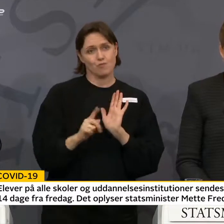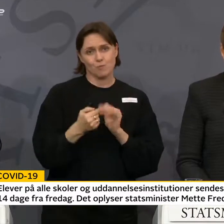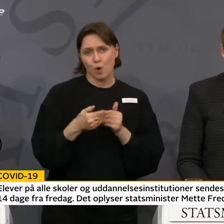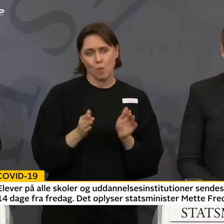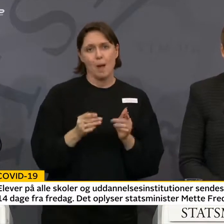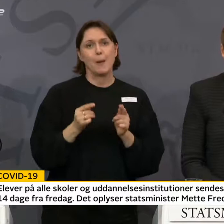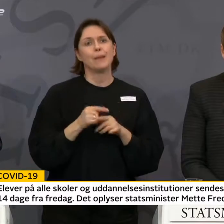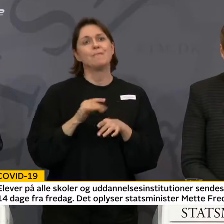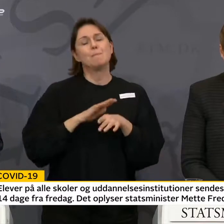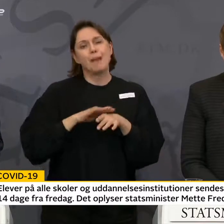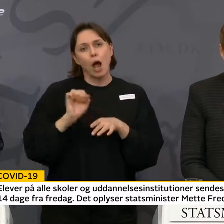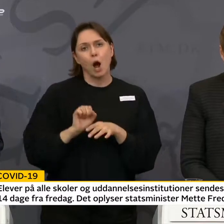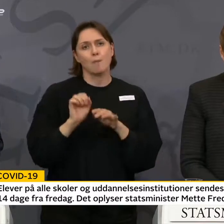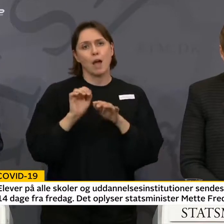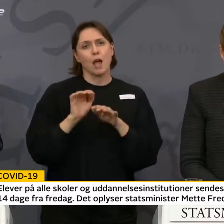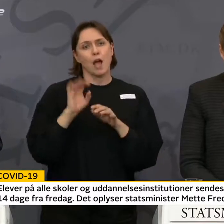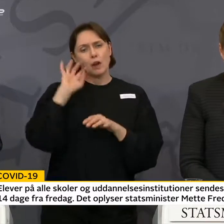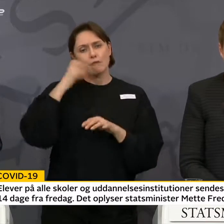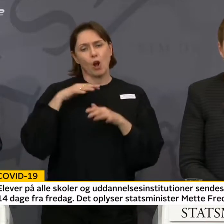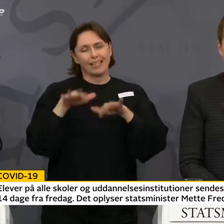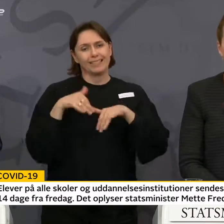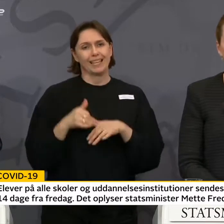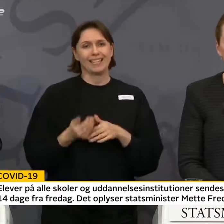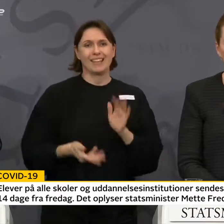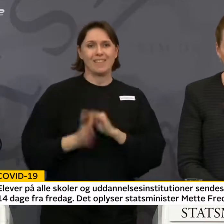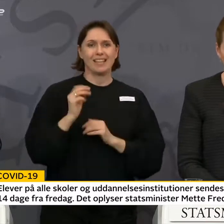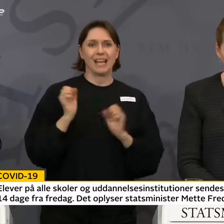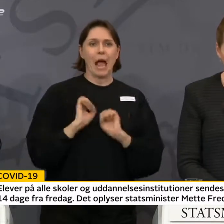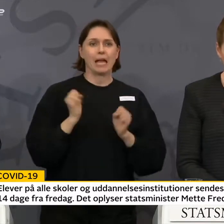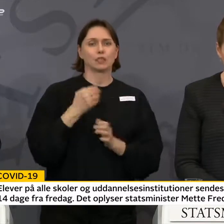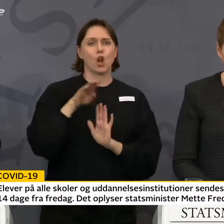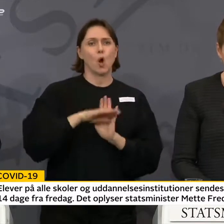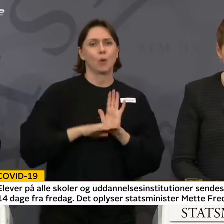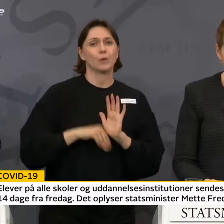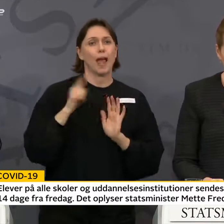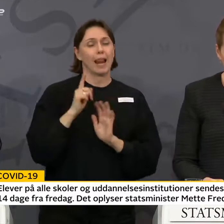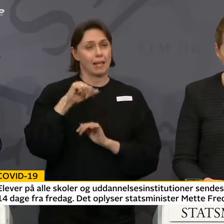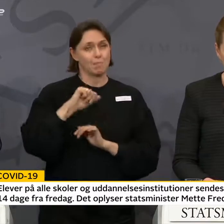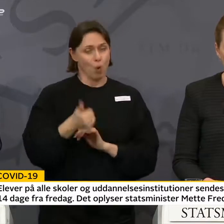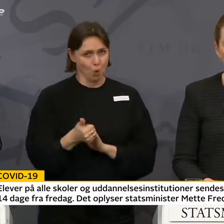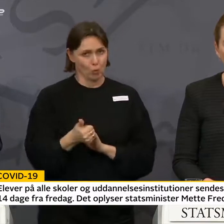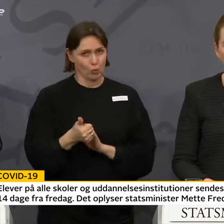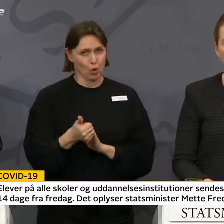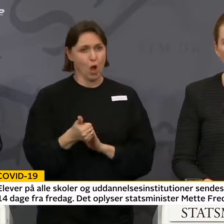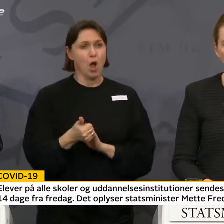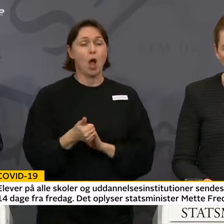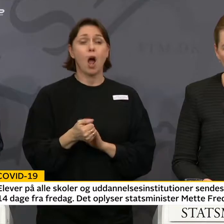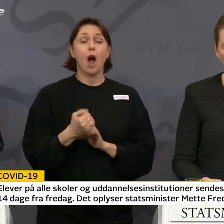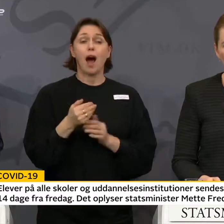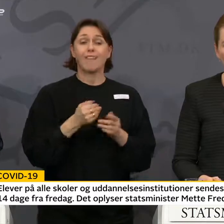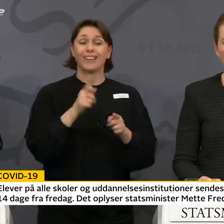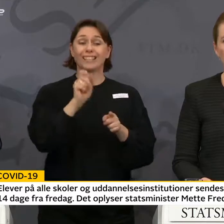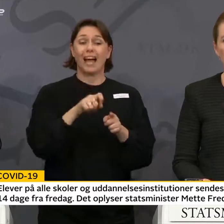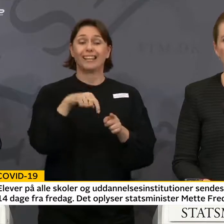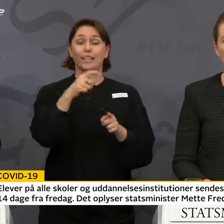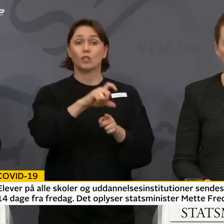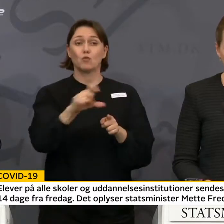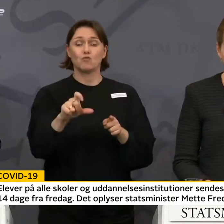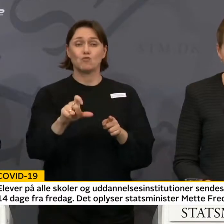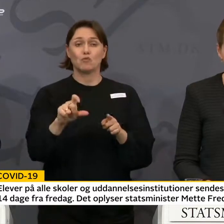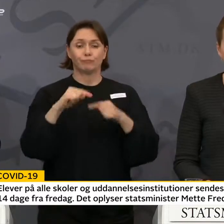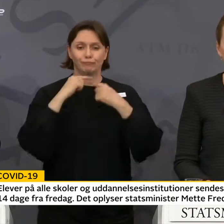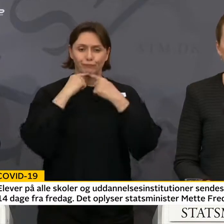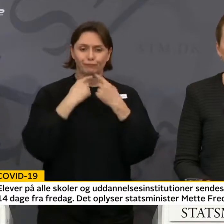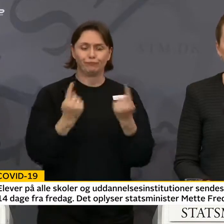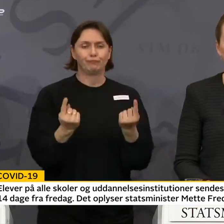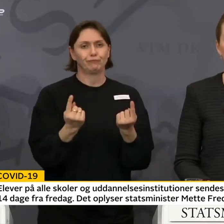Folketinget om at vedtage hastolovgivning allerede i morgen. Og for starten af næste uge udsteds der